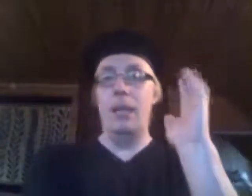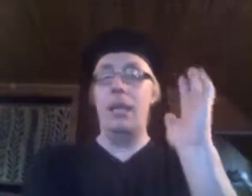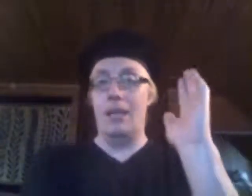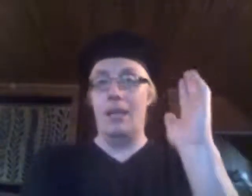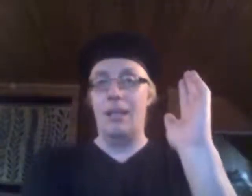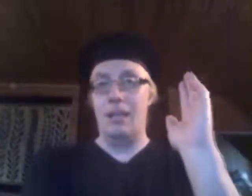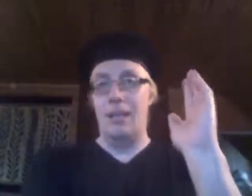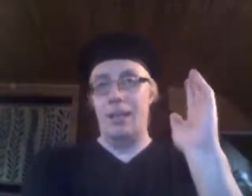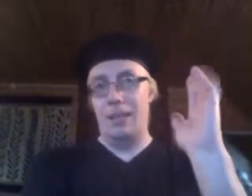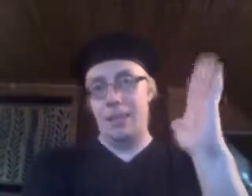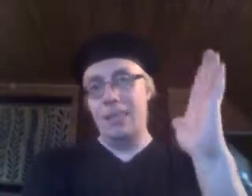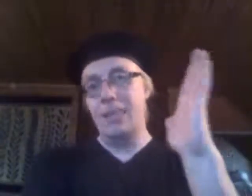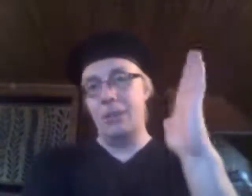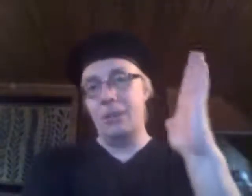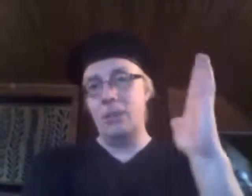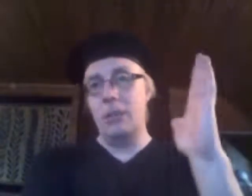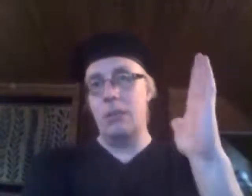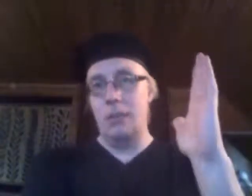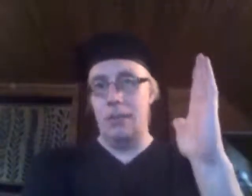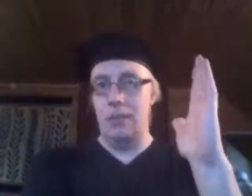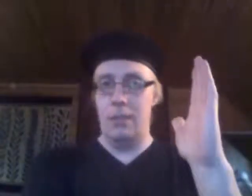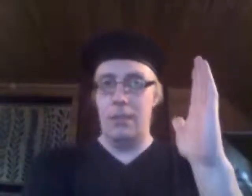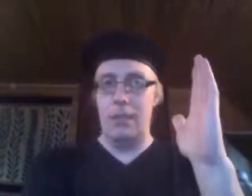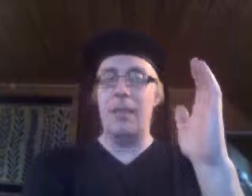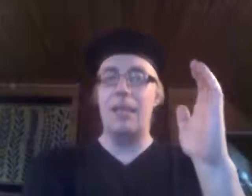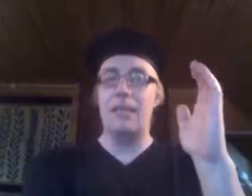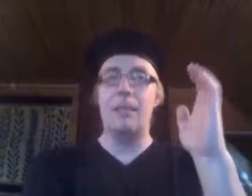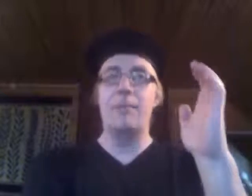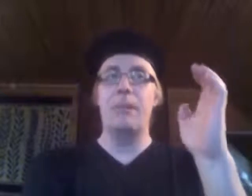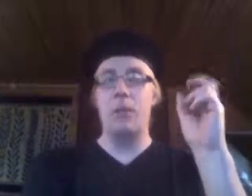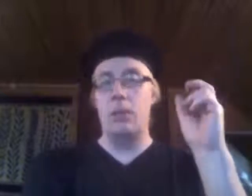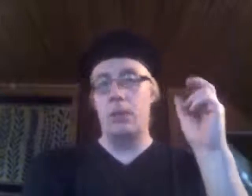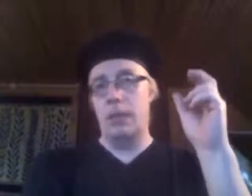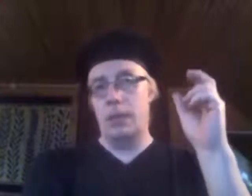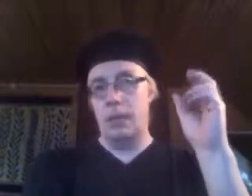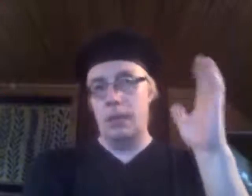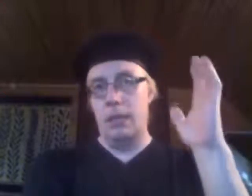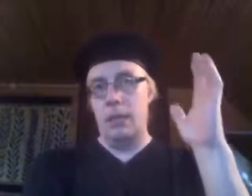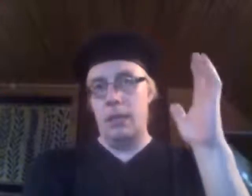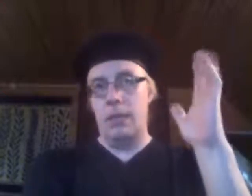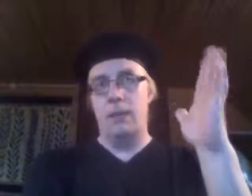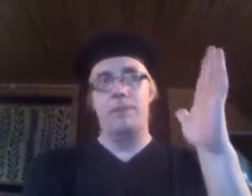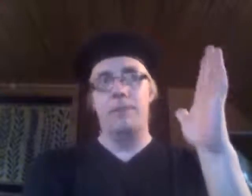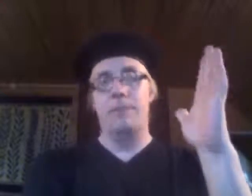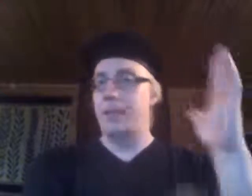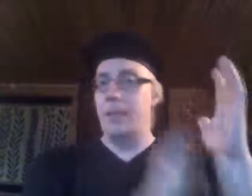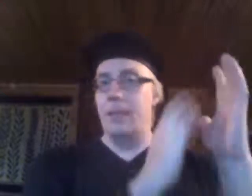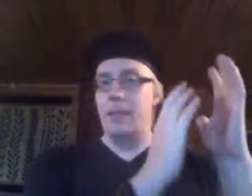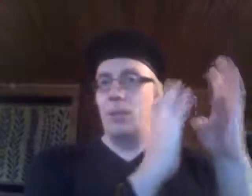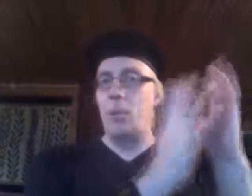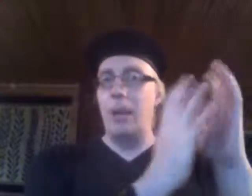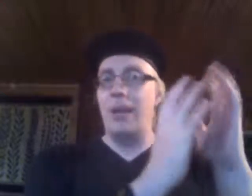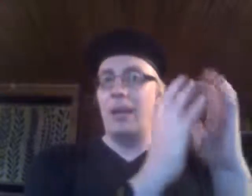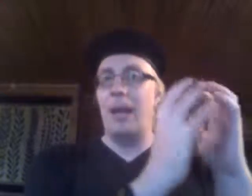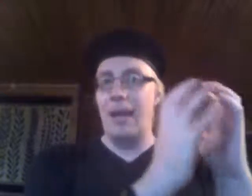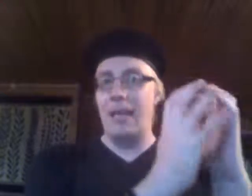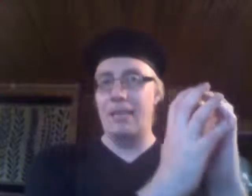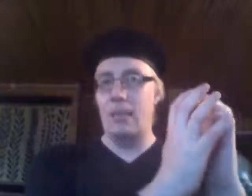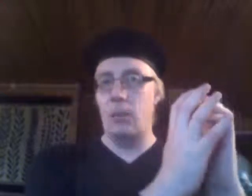Eli tässä on taustalla jälleen se hieno kuplan ajattelu.